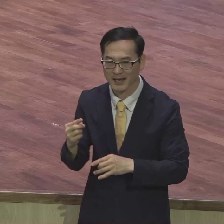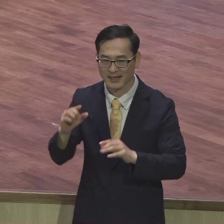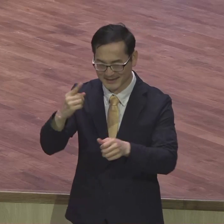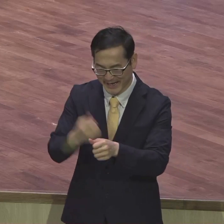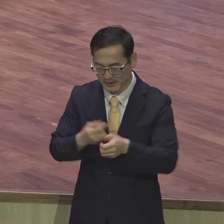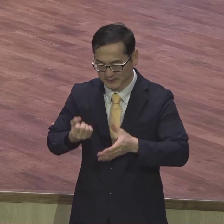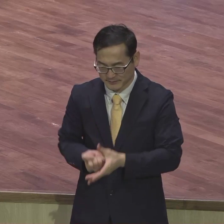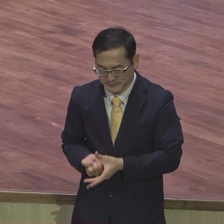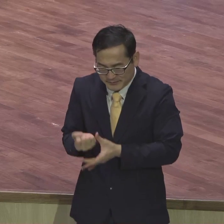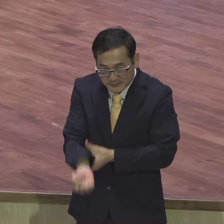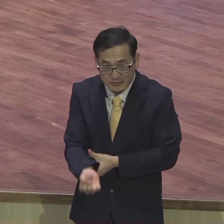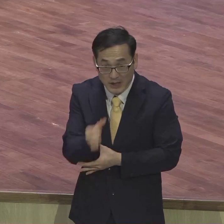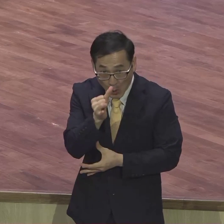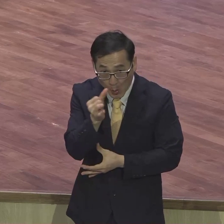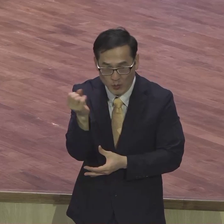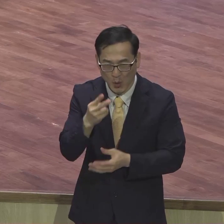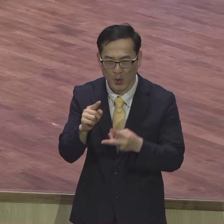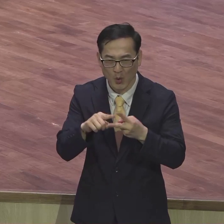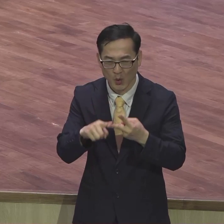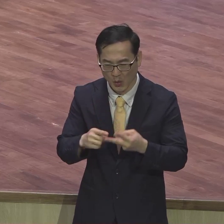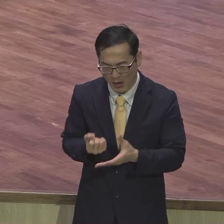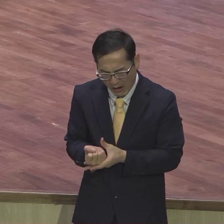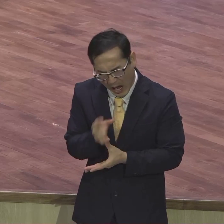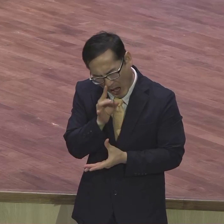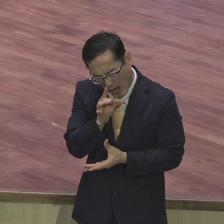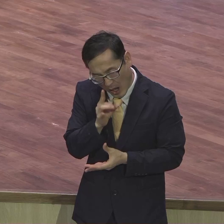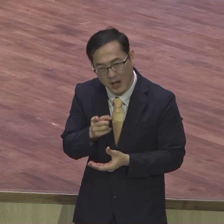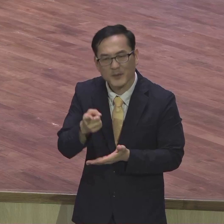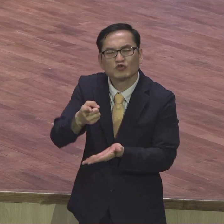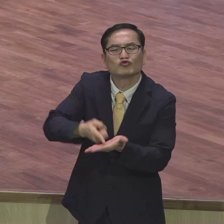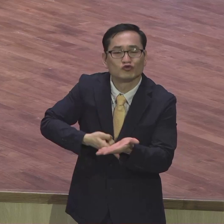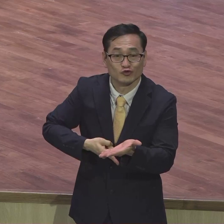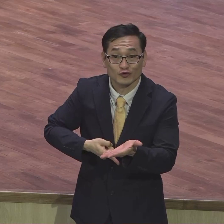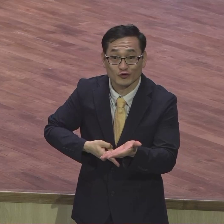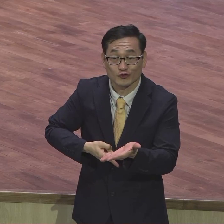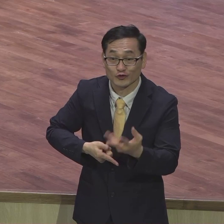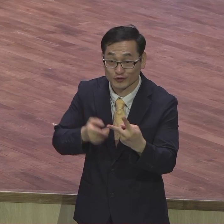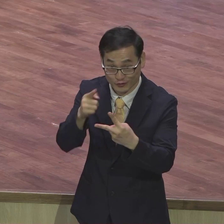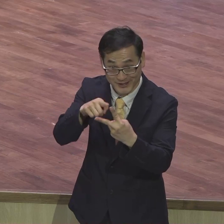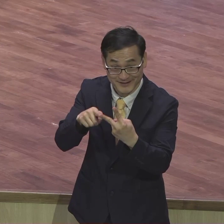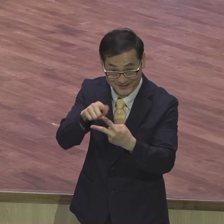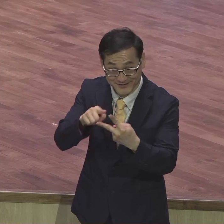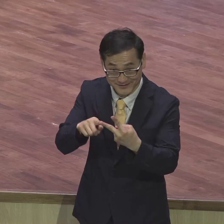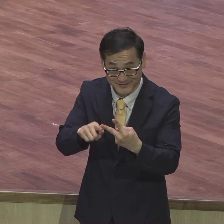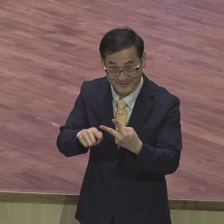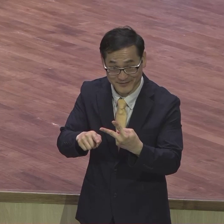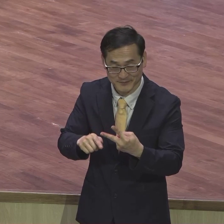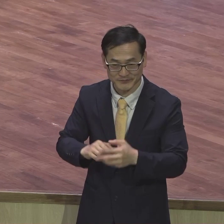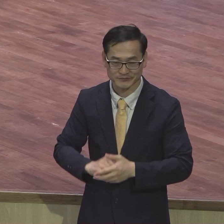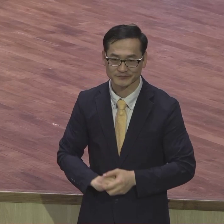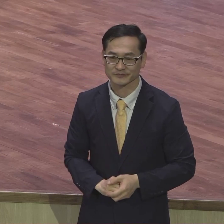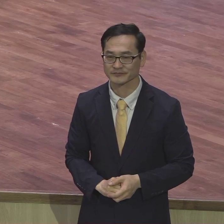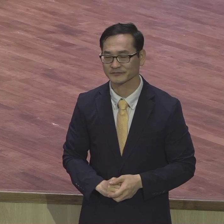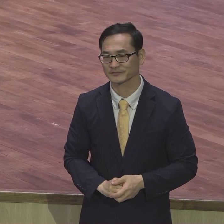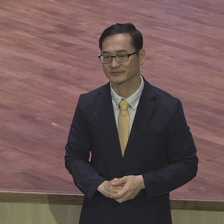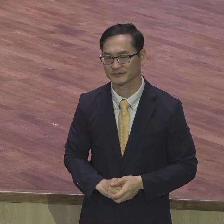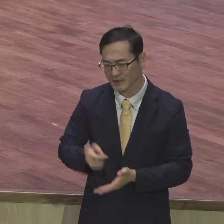하지만 수술도 하는 거예요 수술도 수술해서 아기를 낳을 때도 있는데 수술을 할 때는